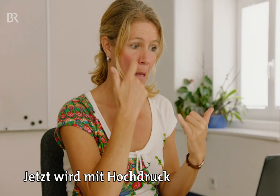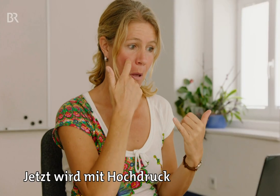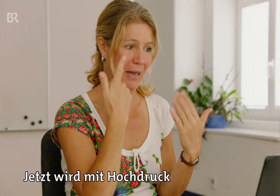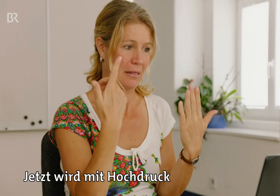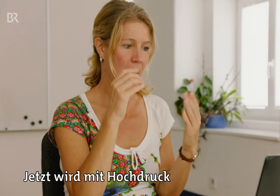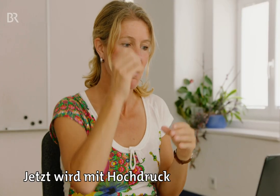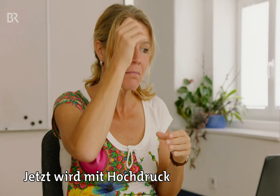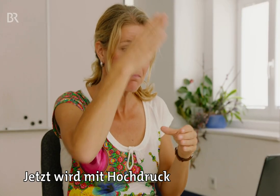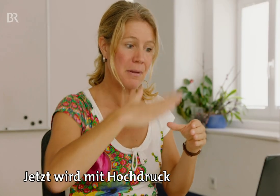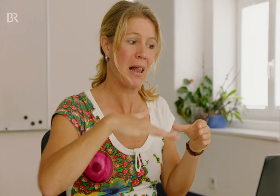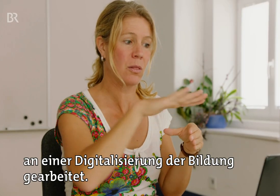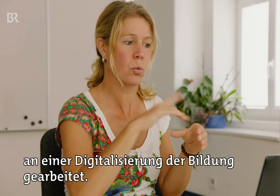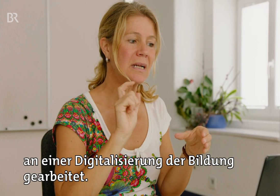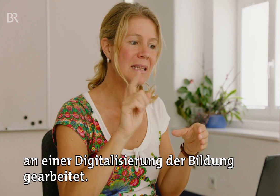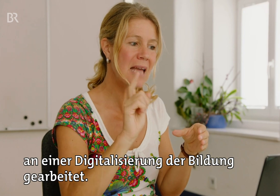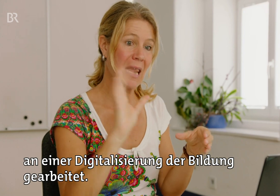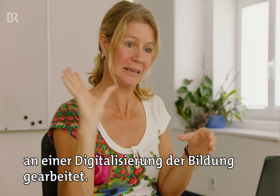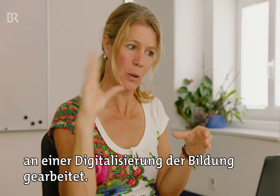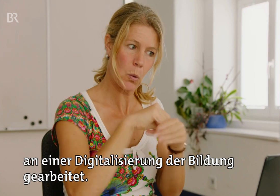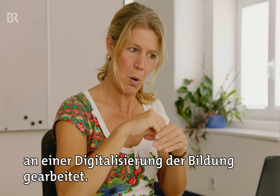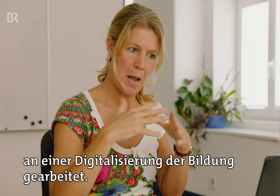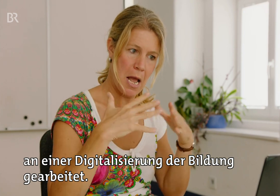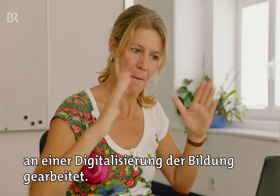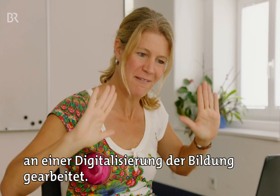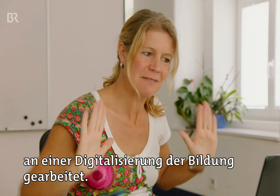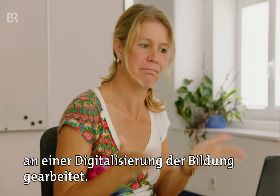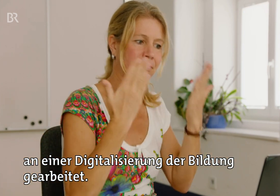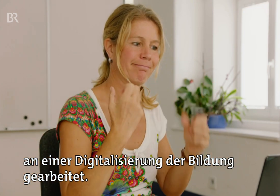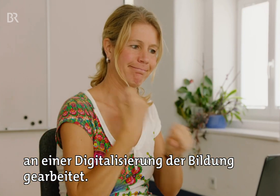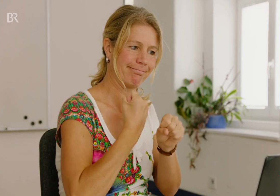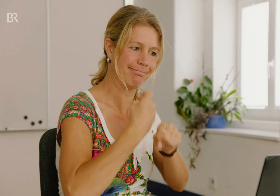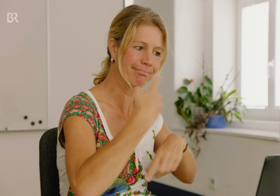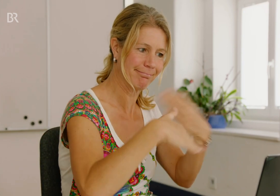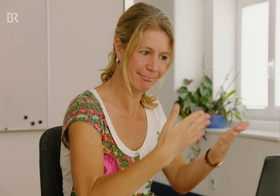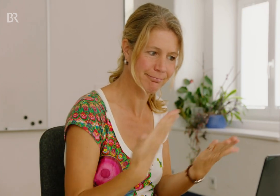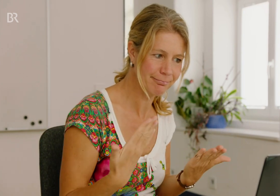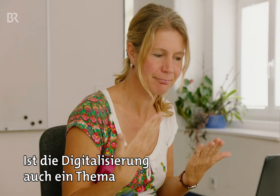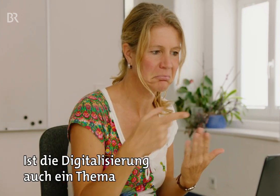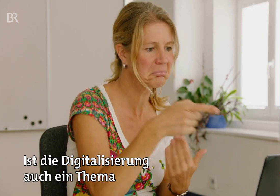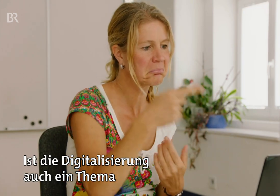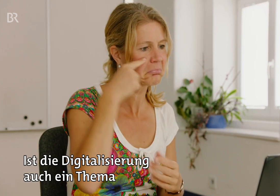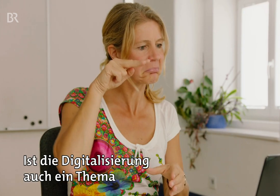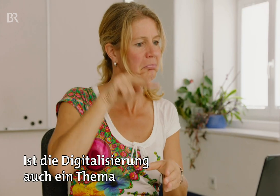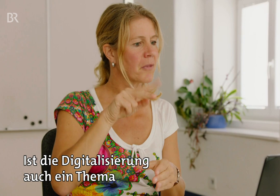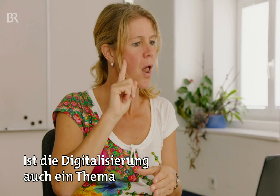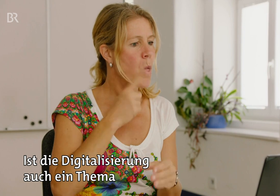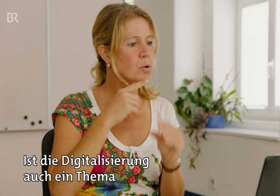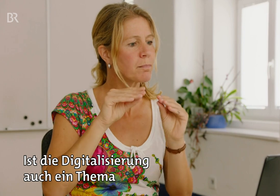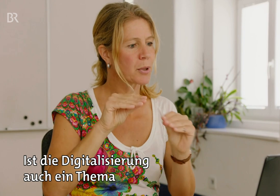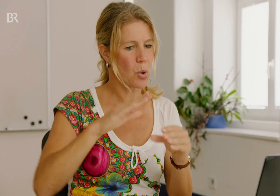Jetzt wird mit Hochdruck an einer Digitalisierung der Bildung gearbeitet. Ist die Digitalisierung auch ein